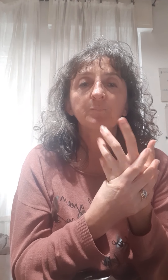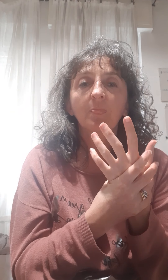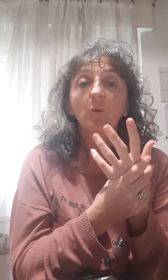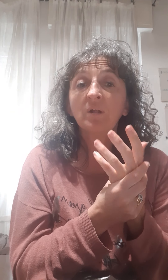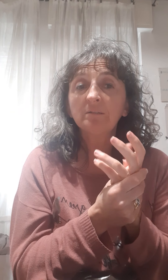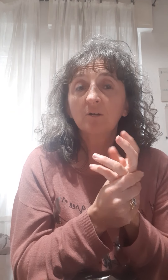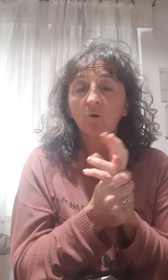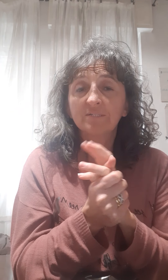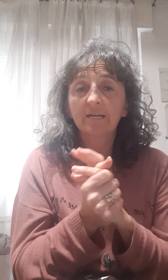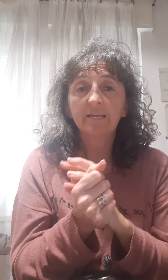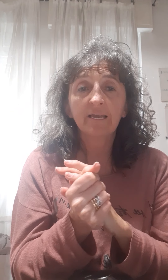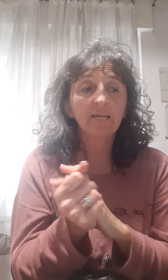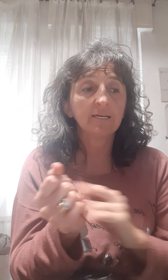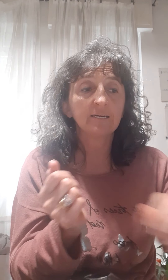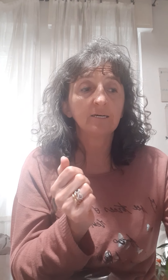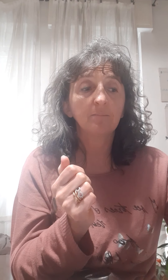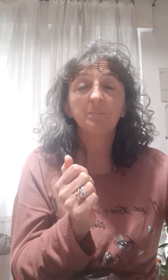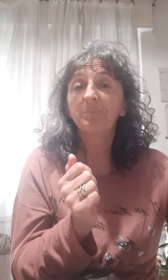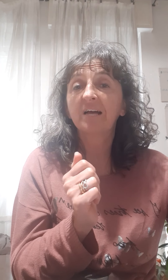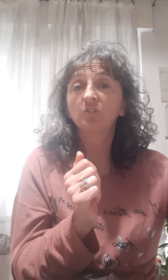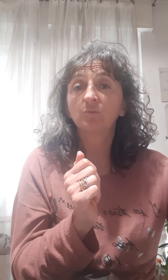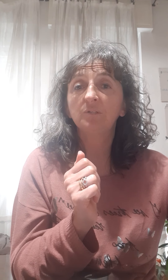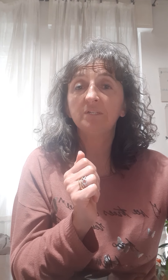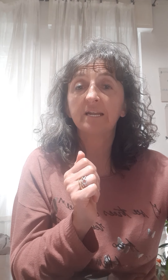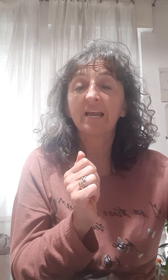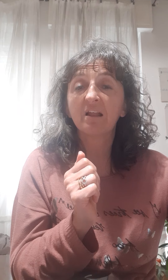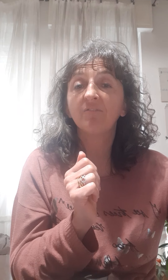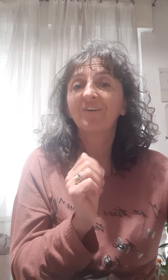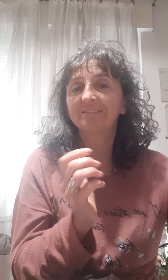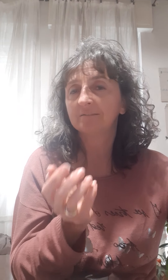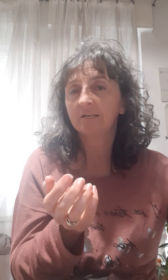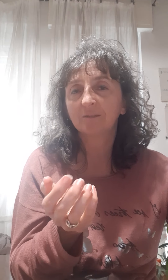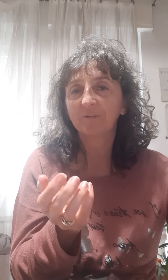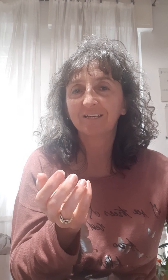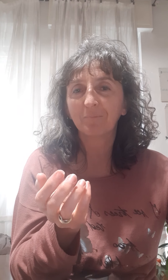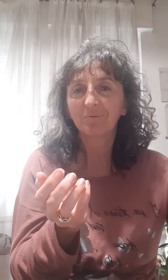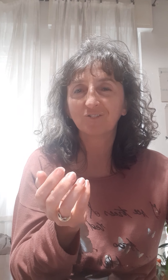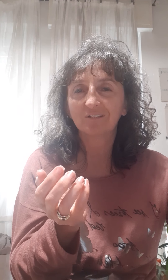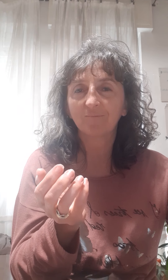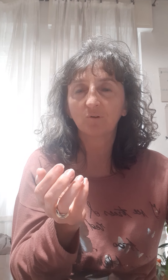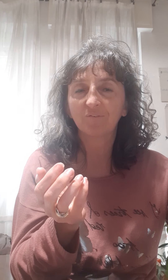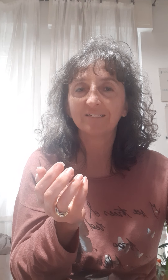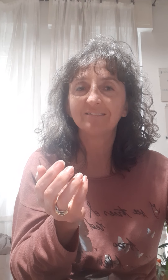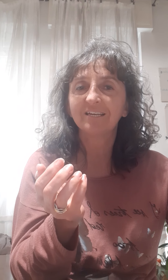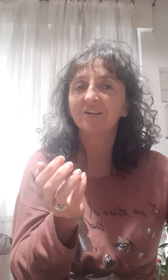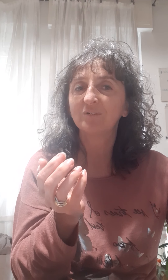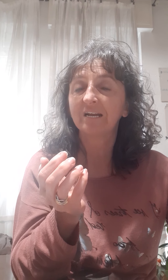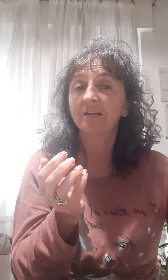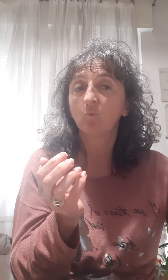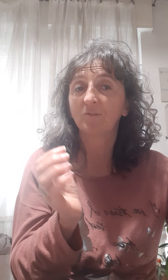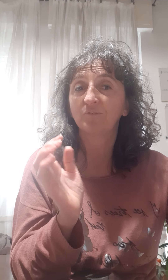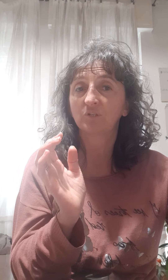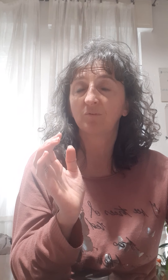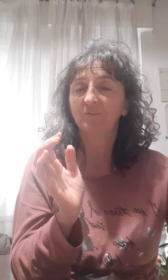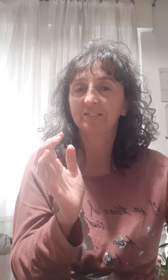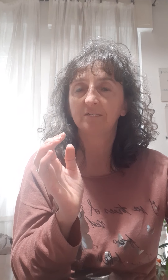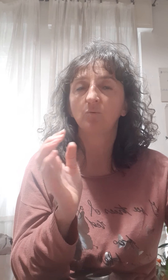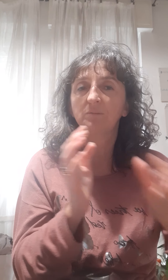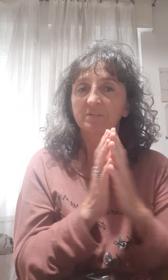Un'altra cosa che mi piace condividere è il fai-da-te, sapete che a piace tanto il fai-da-te, quindi anche quando facciamo il fai-da-te, quindi per